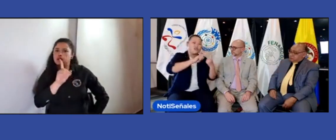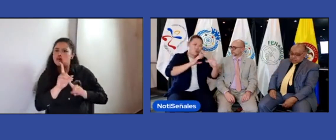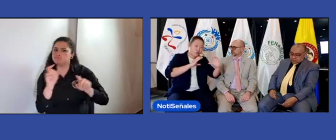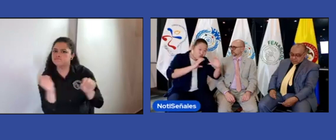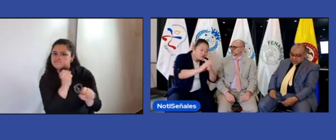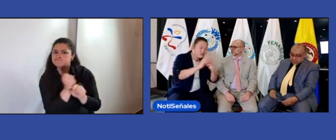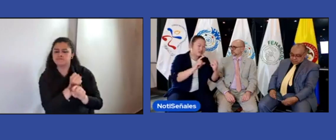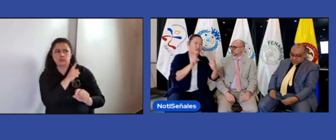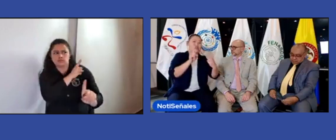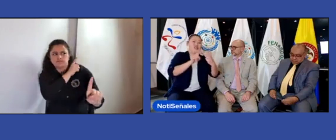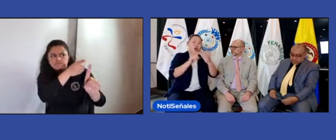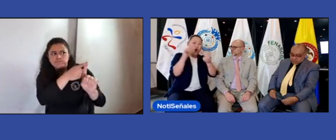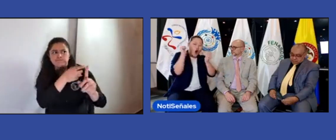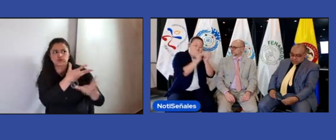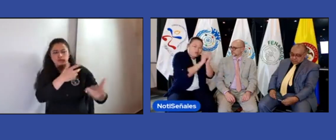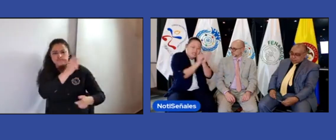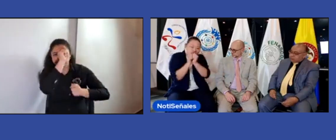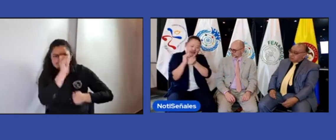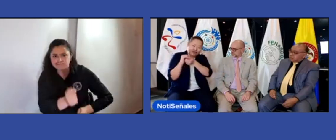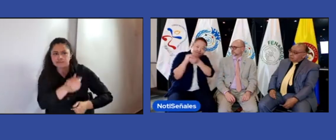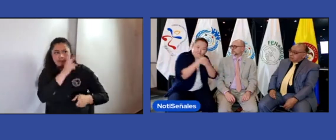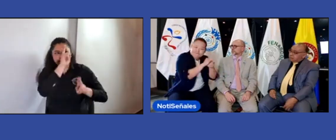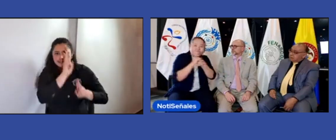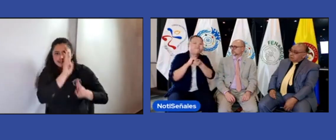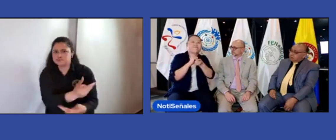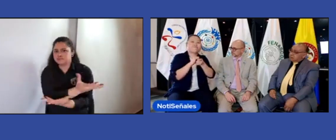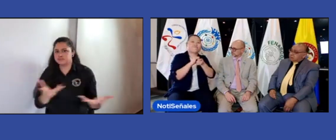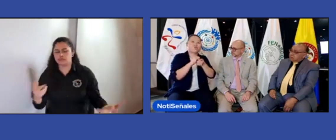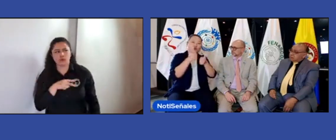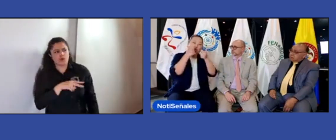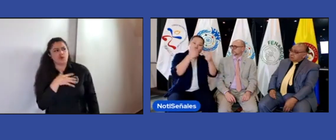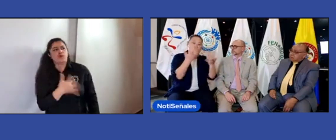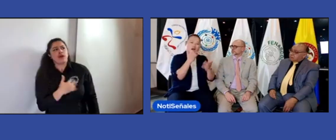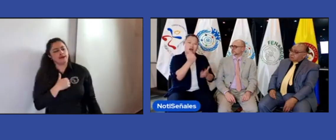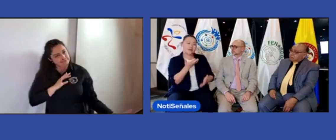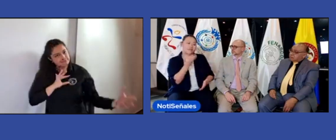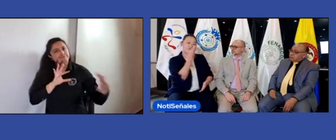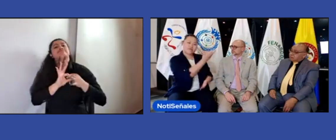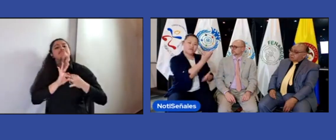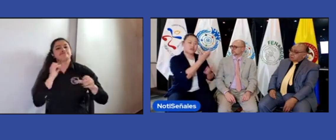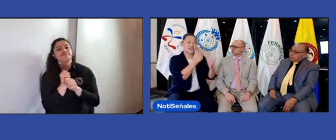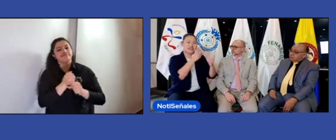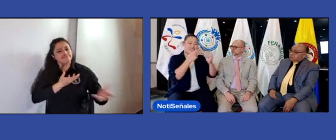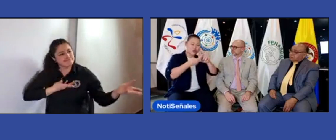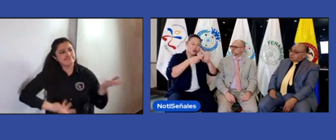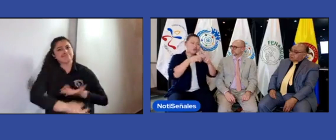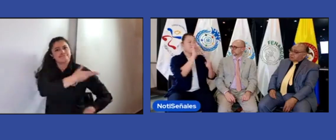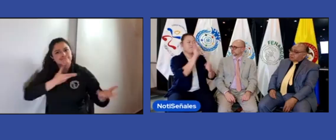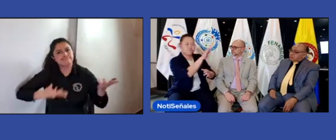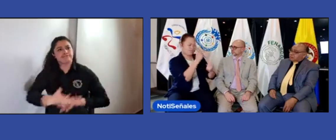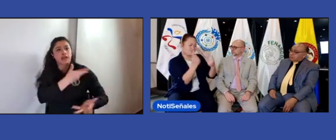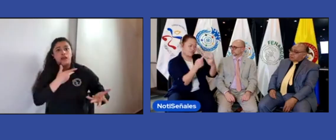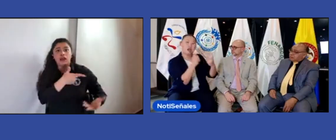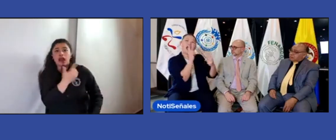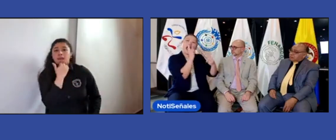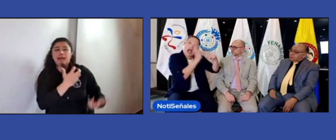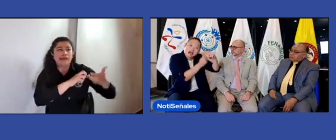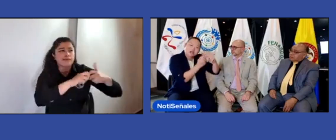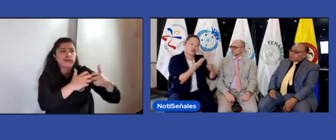lo que ya se ha logrado y que sea a través del respeto, de la comunicación, del trabajo conjunto. Y claro, si existen